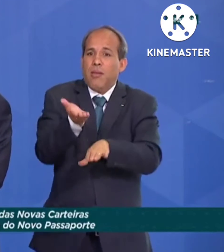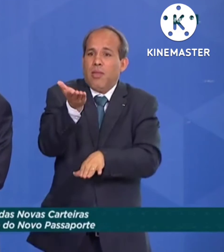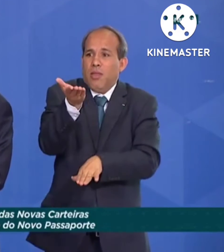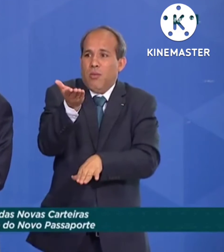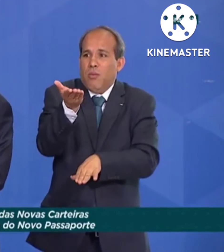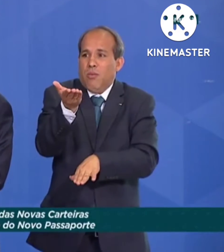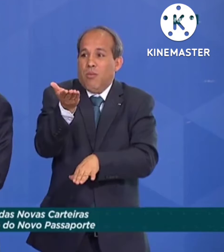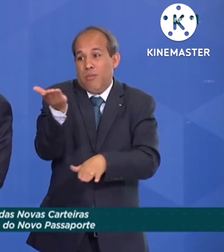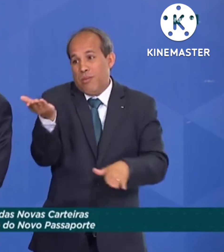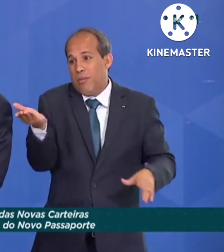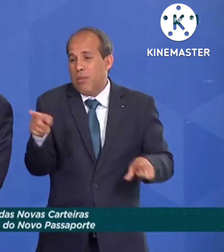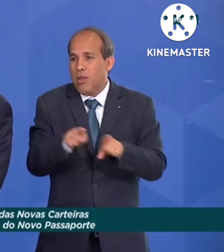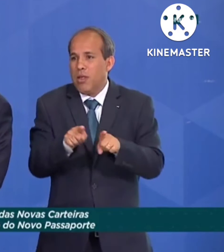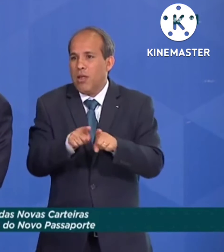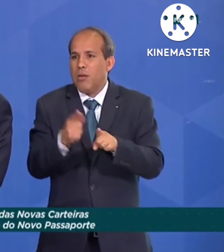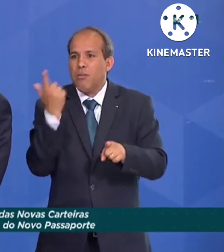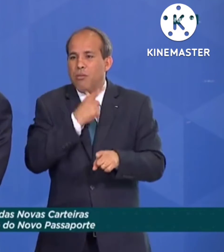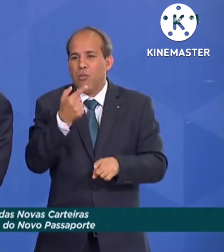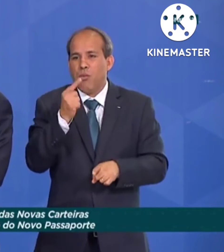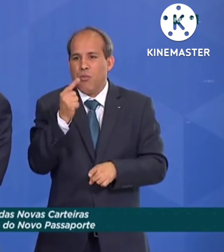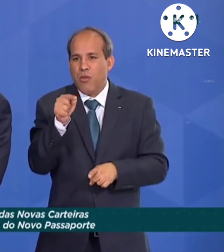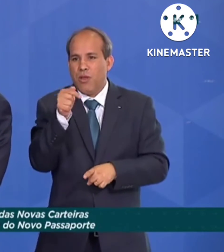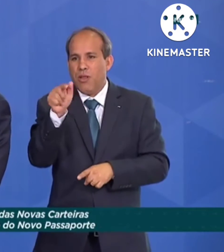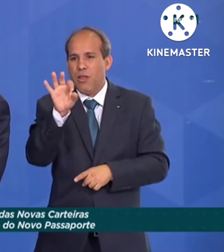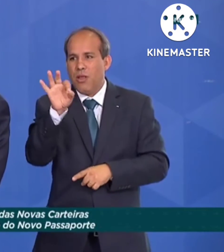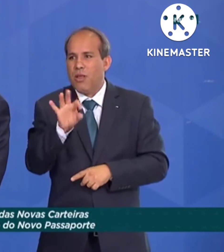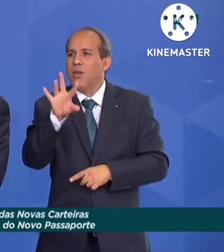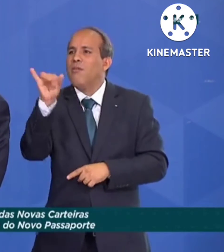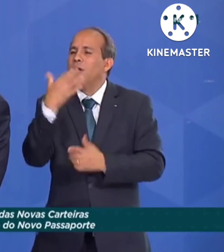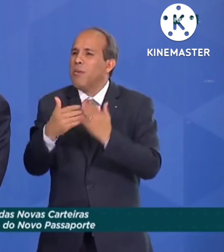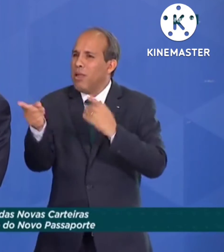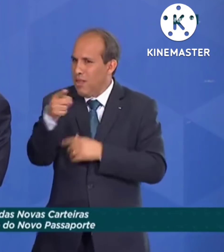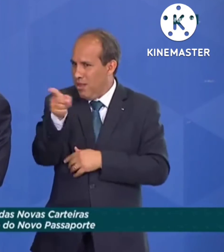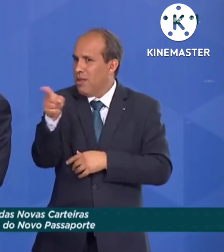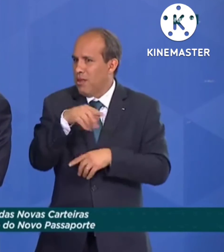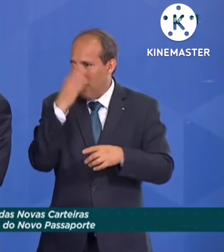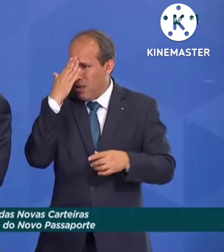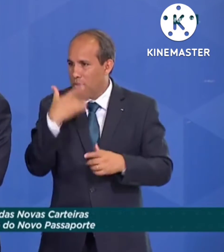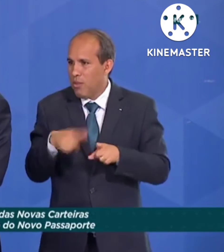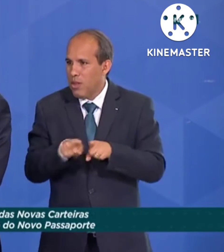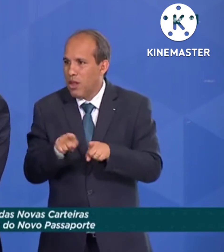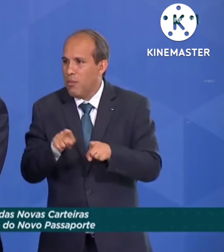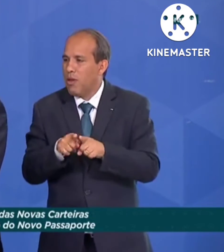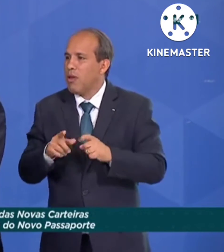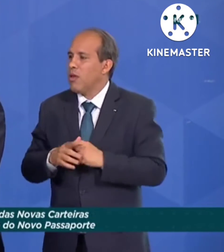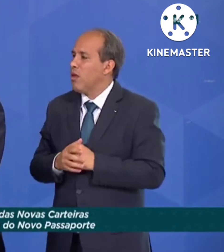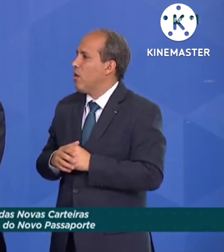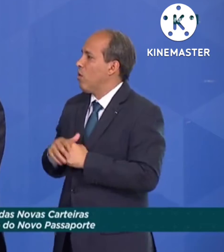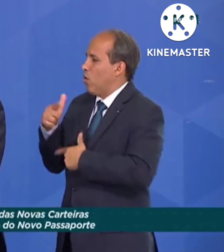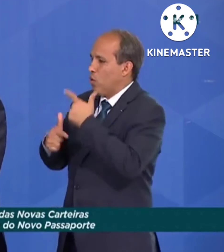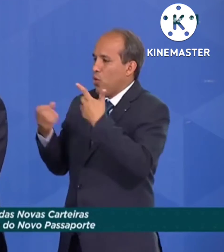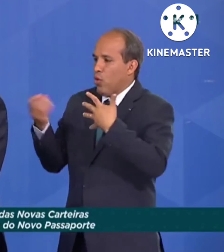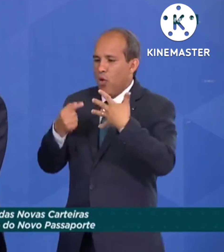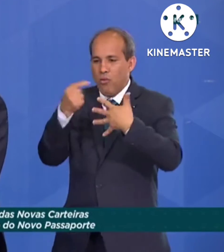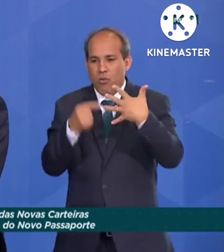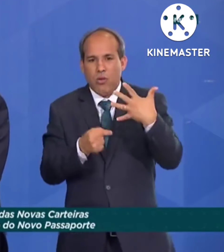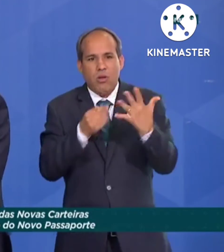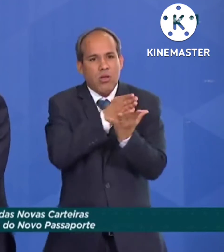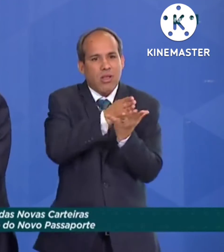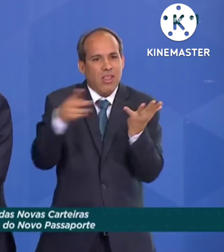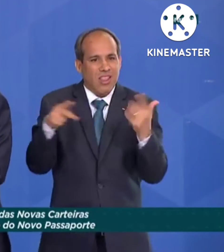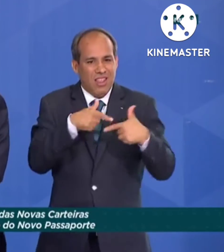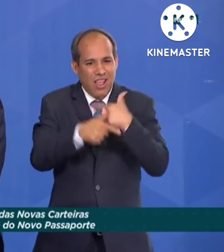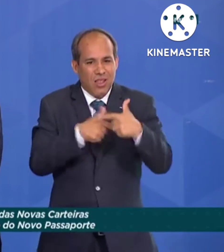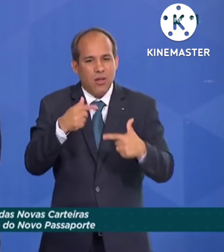em vez de menos 1,5%, mais 1,7%. Vão se surpreender, porque deve ser maior do que isso também à frente, com as novas medidas que o próprio presidente